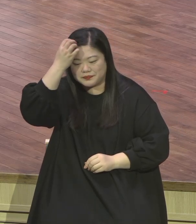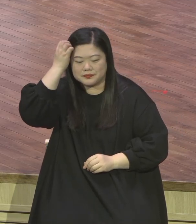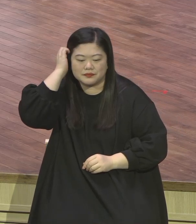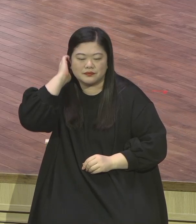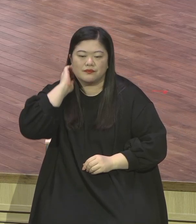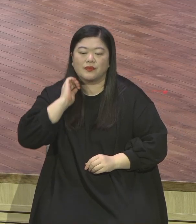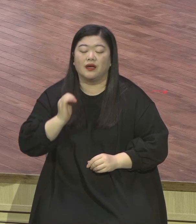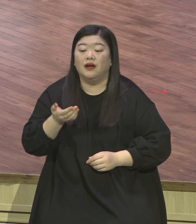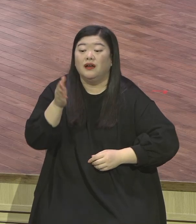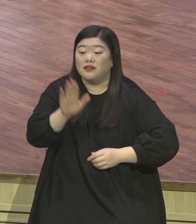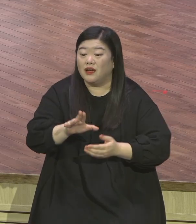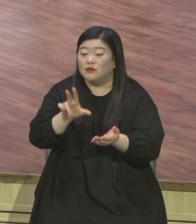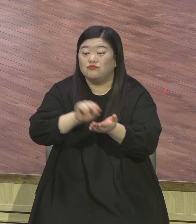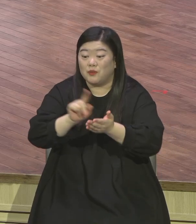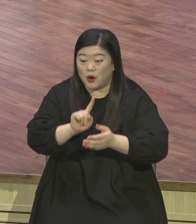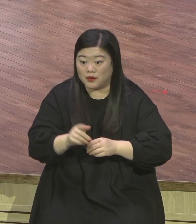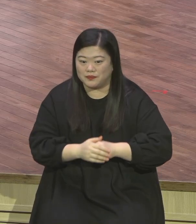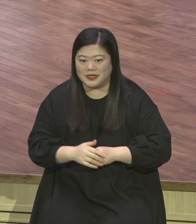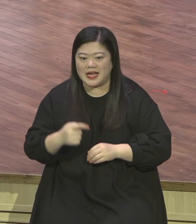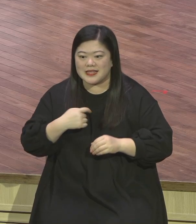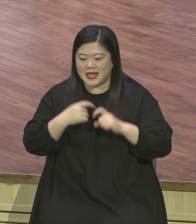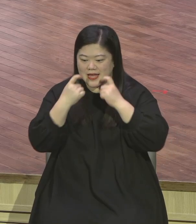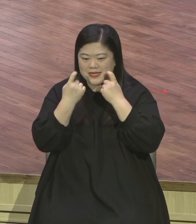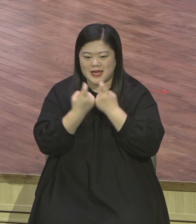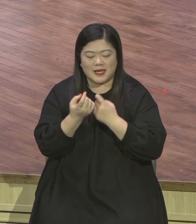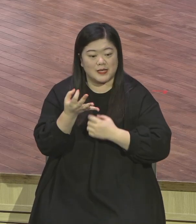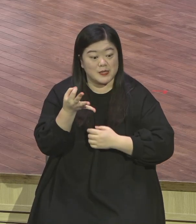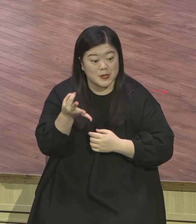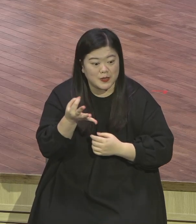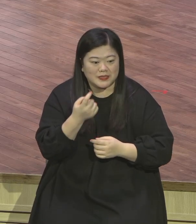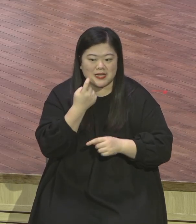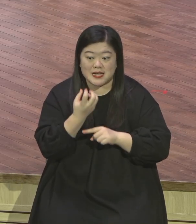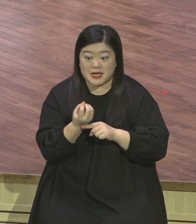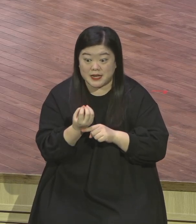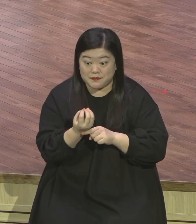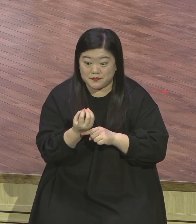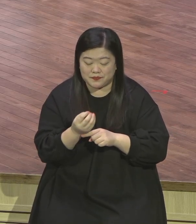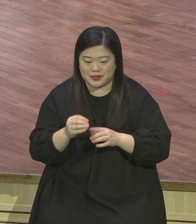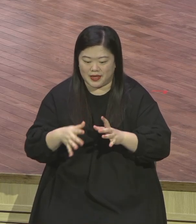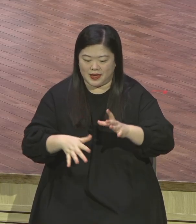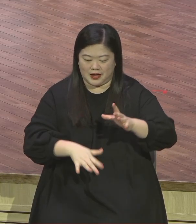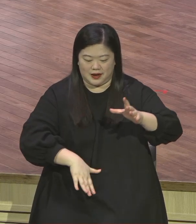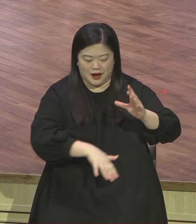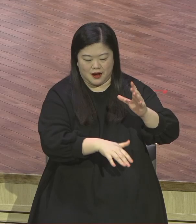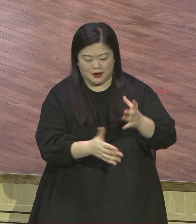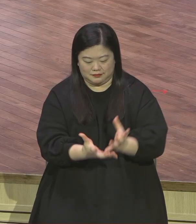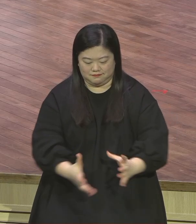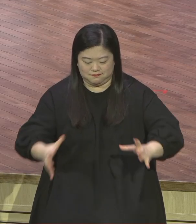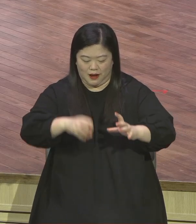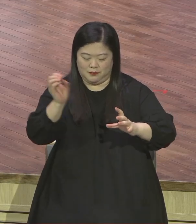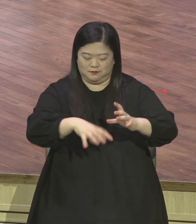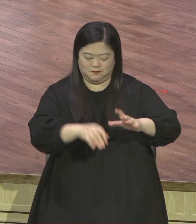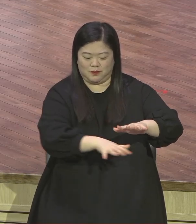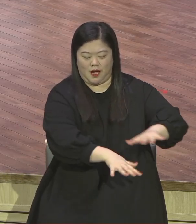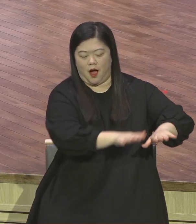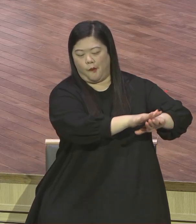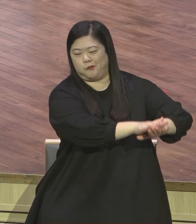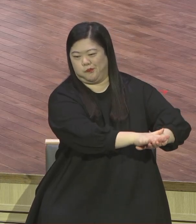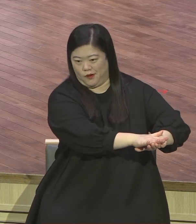아무에게도 말하지 아니하고 전쟁에 나가서 죽었다든지 난리가 나가지고 도망가서